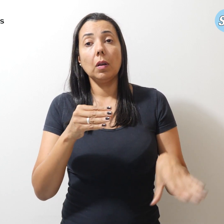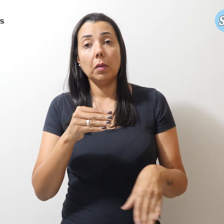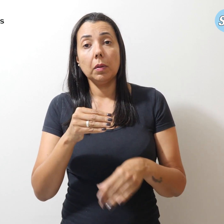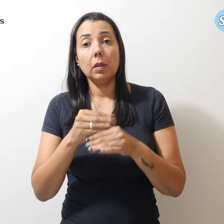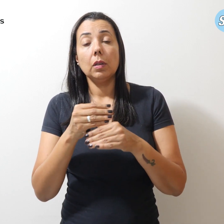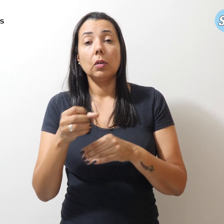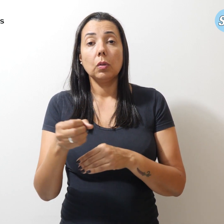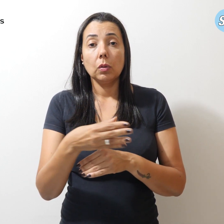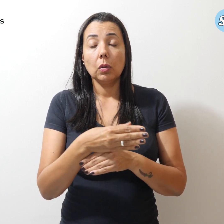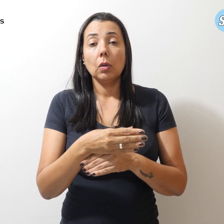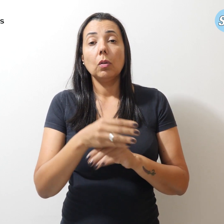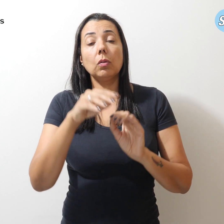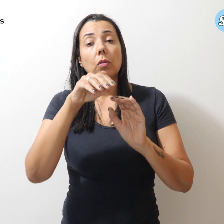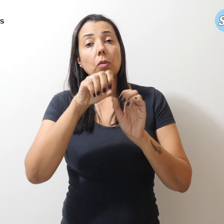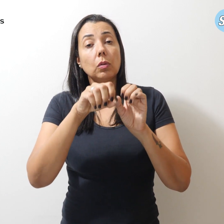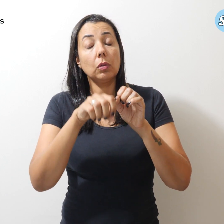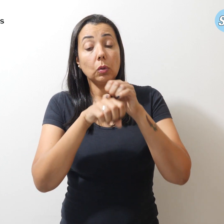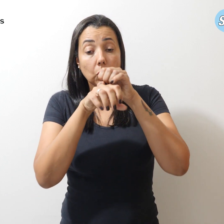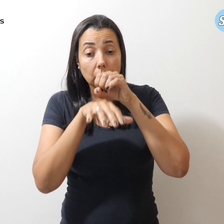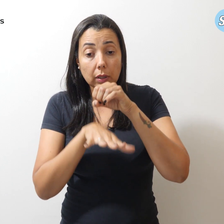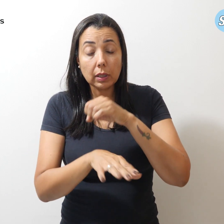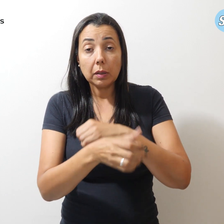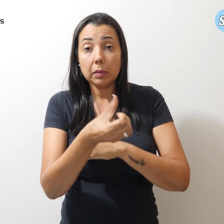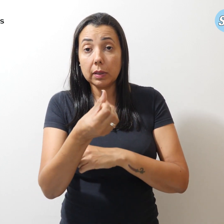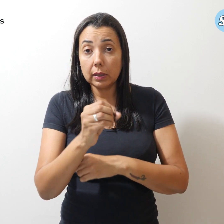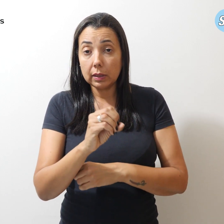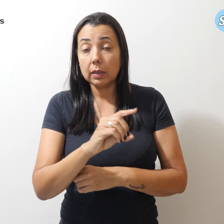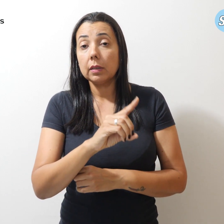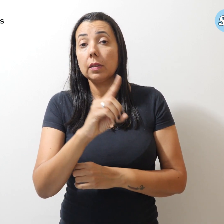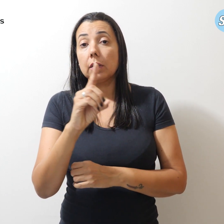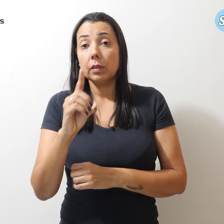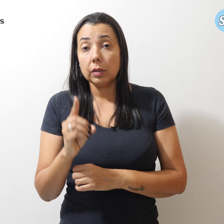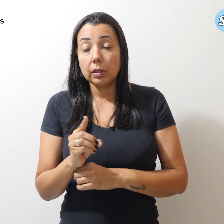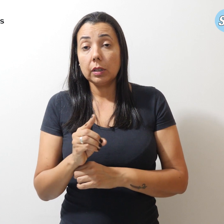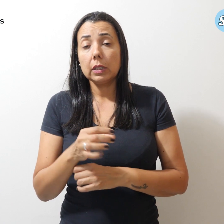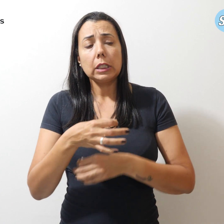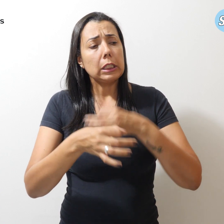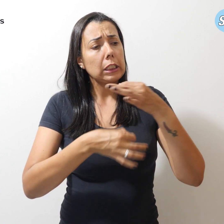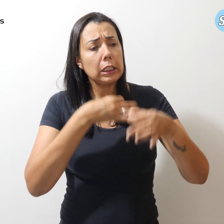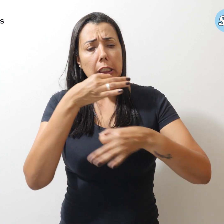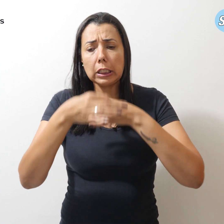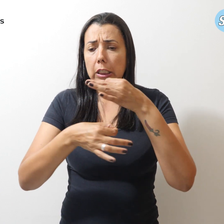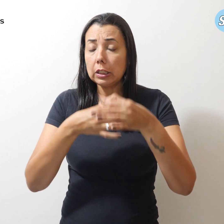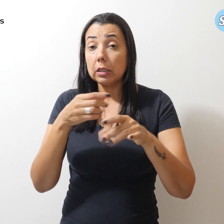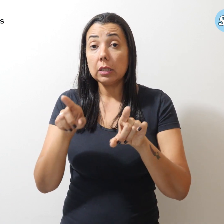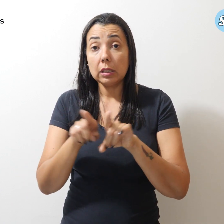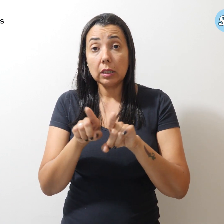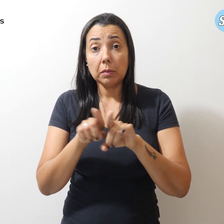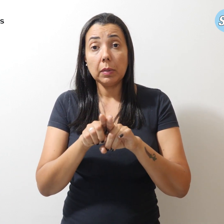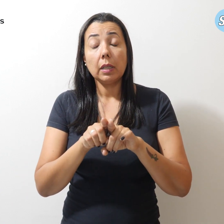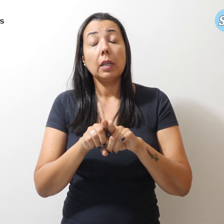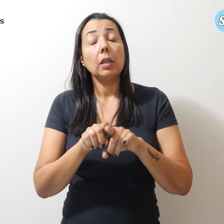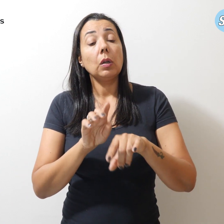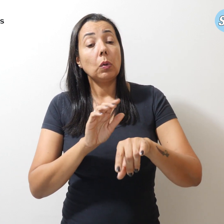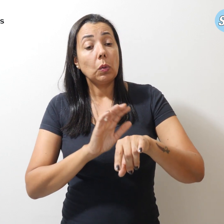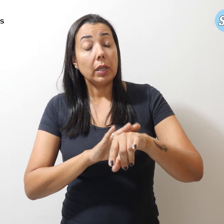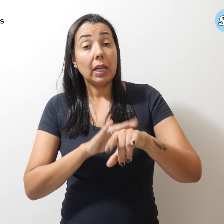novo cronograma por 60 dias. Críticas incluem a carga horária mínima dos